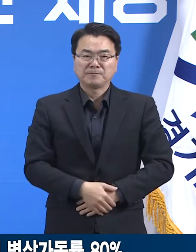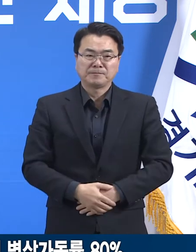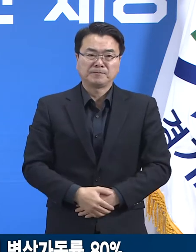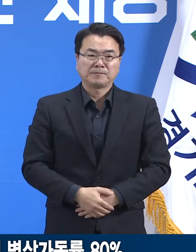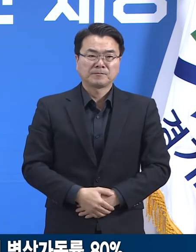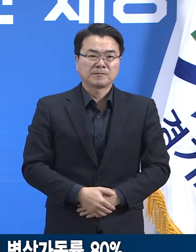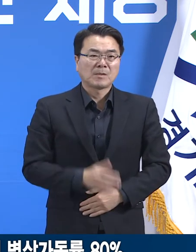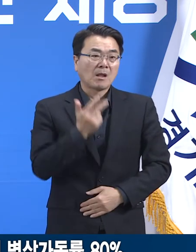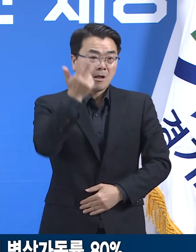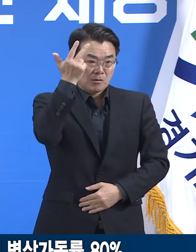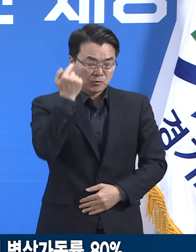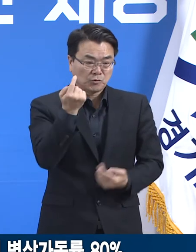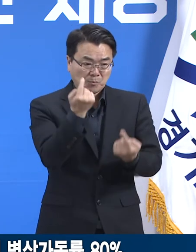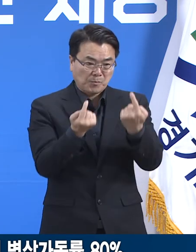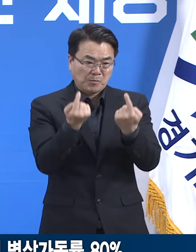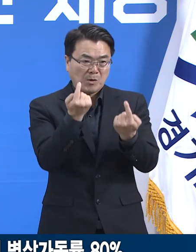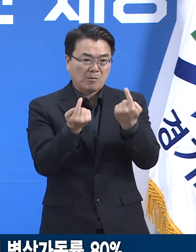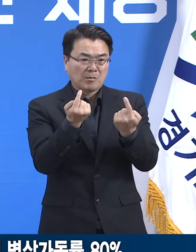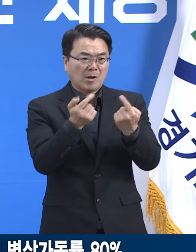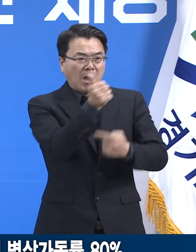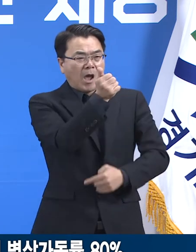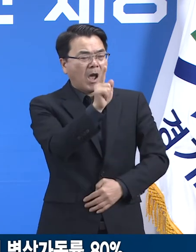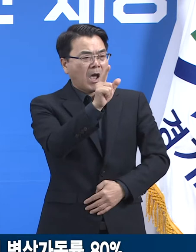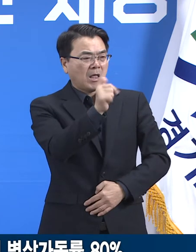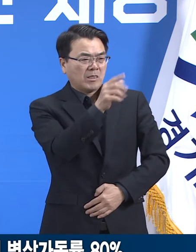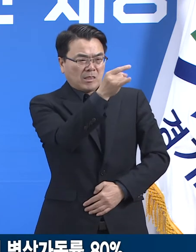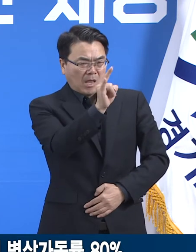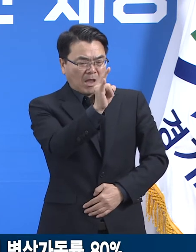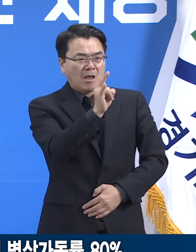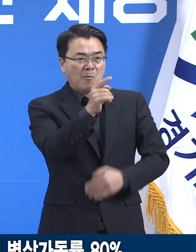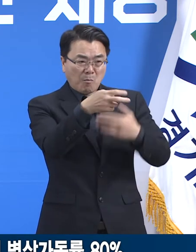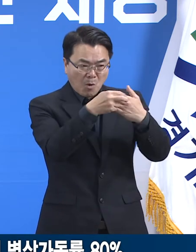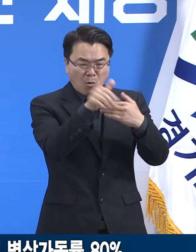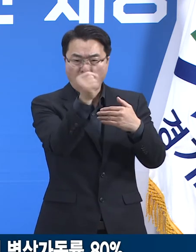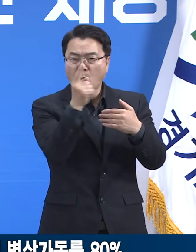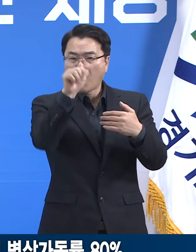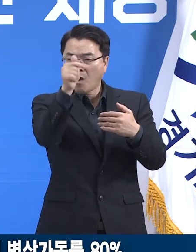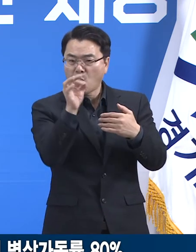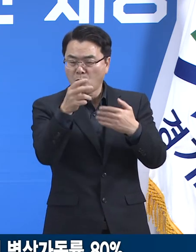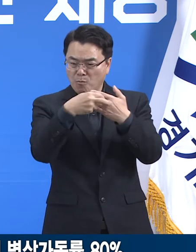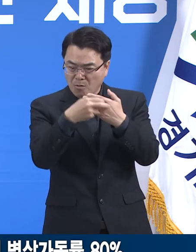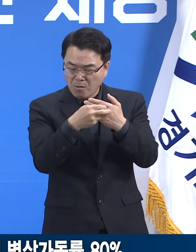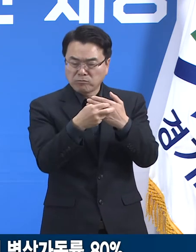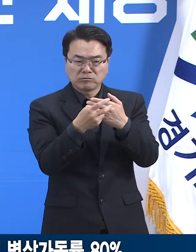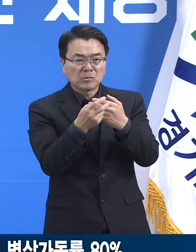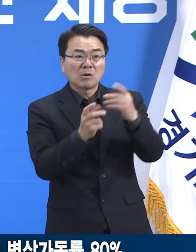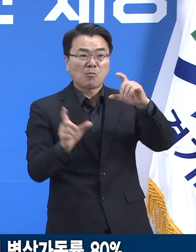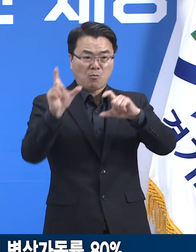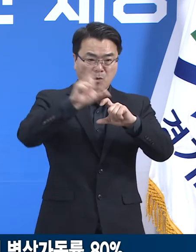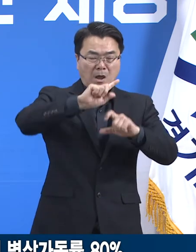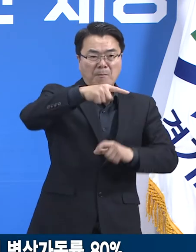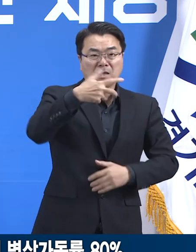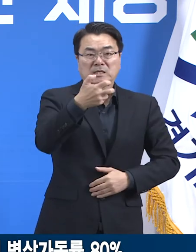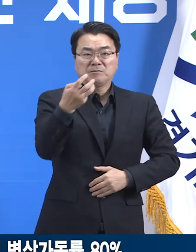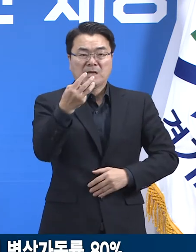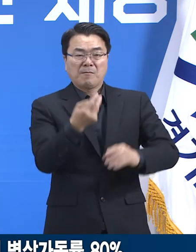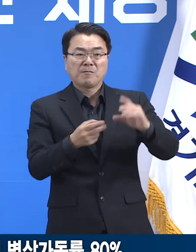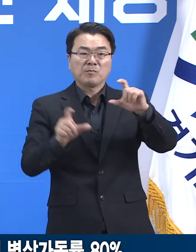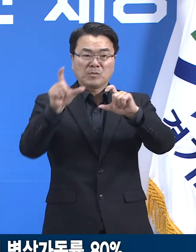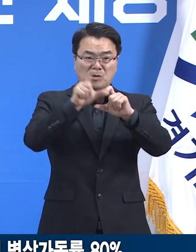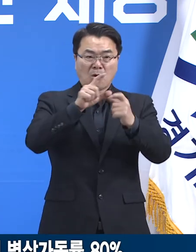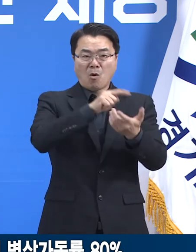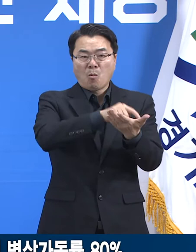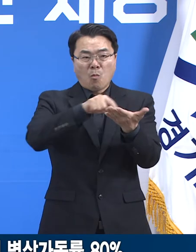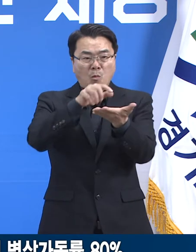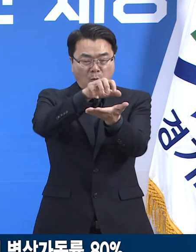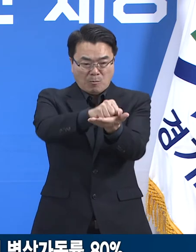,926병상에서 한해의 요양병원 156병상, 화학병원 17병상 등 173병상을 추가 확보하여